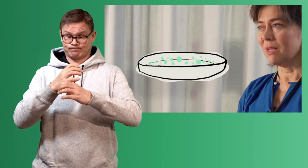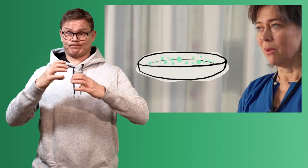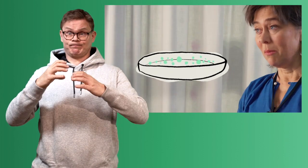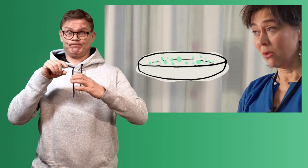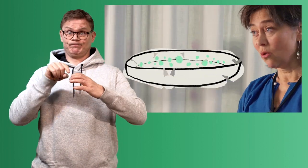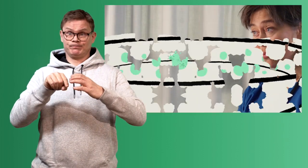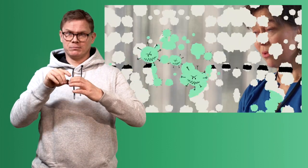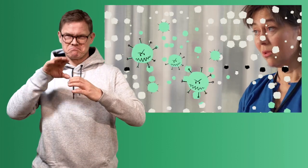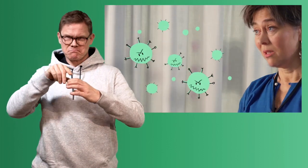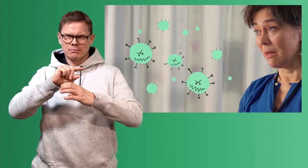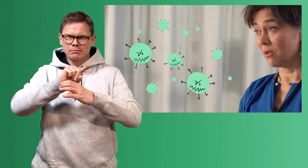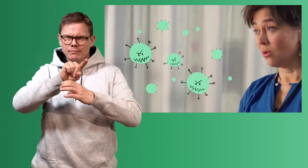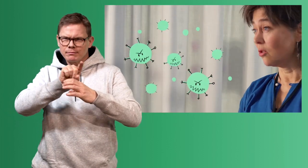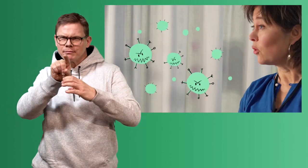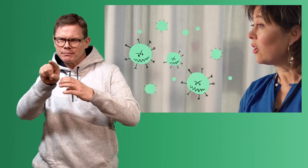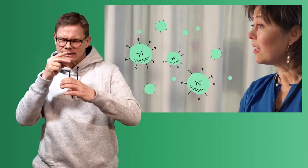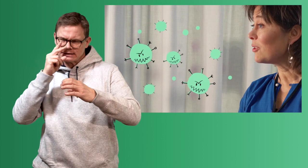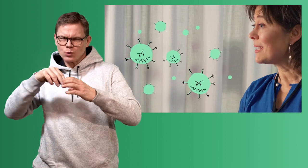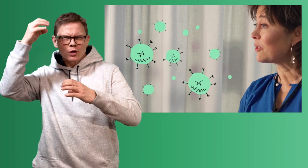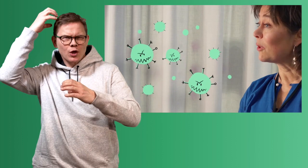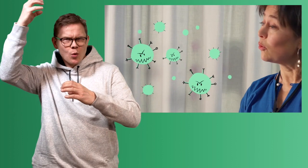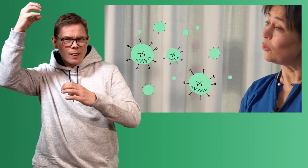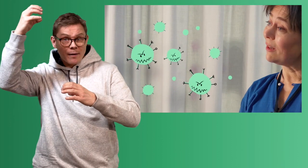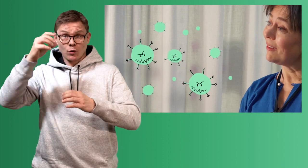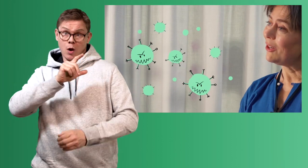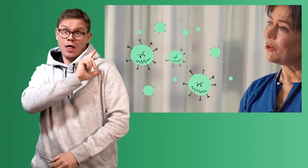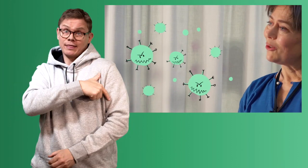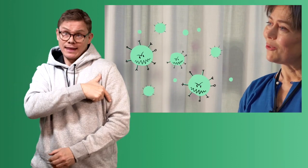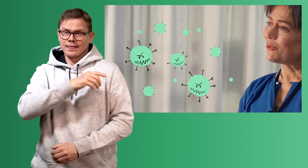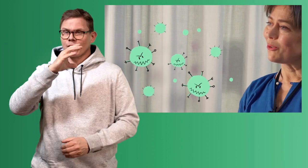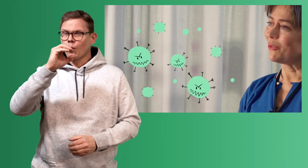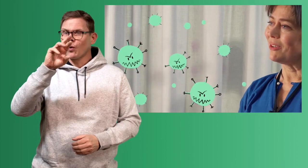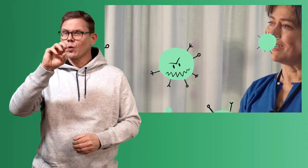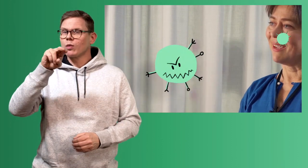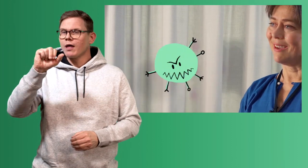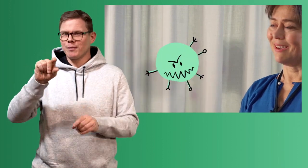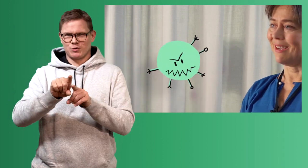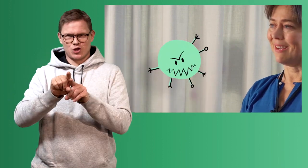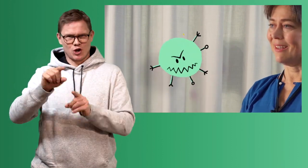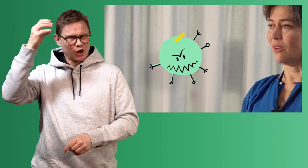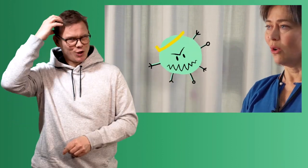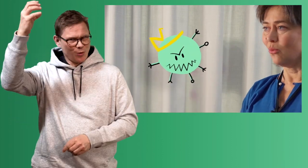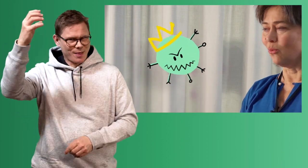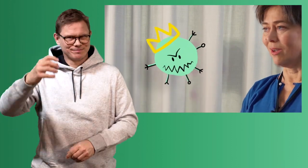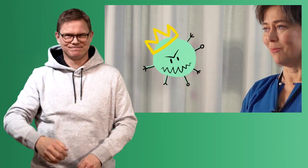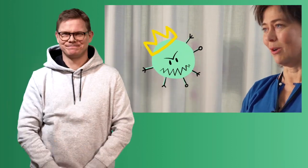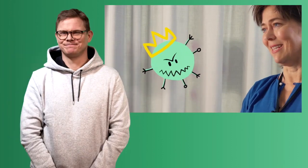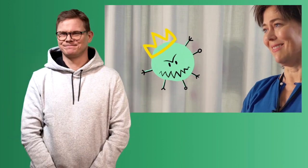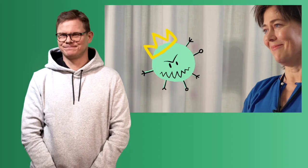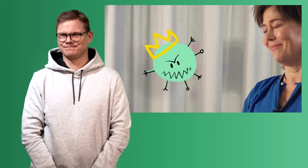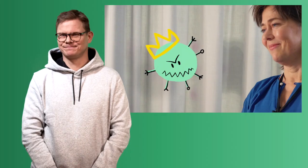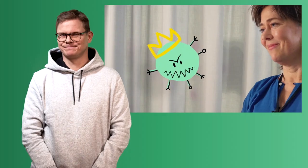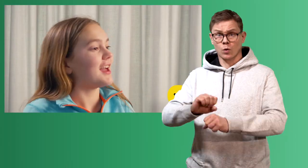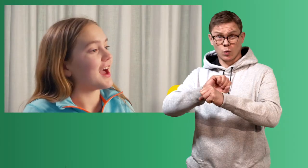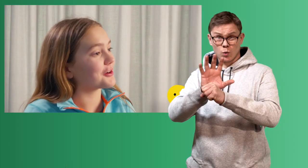at når man ser på det i mikroskop, så ser man sånne små tagger, så det ser ut som en krone. Og korona, det er krone på